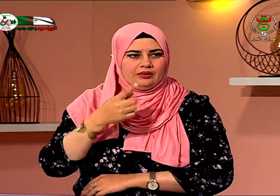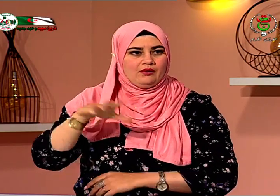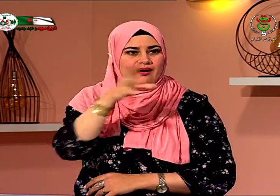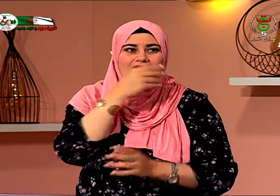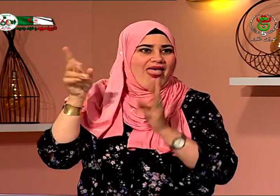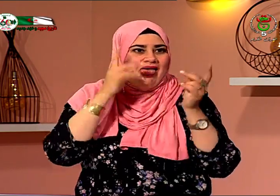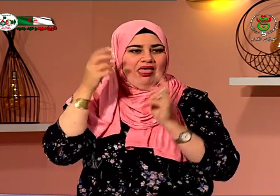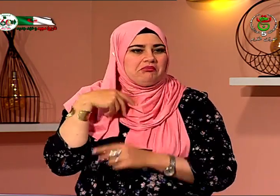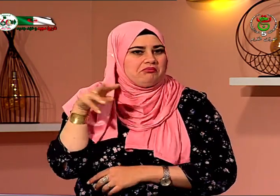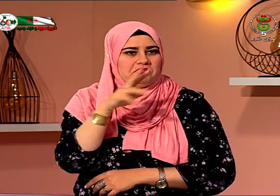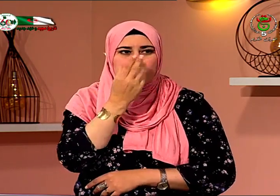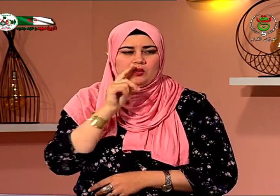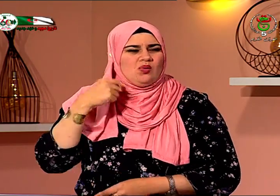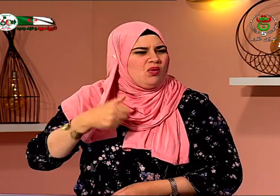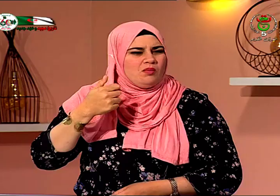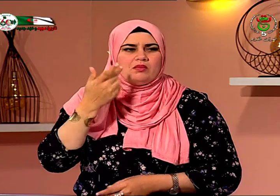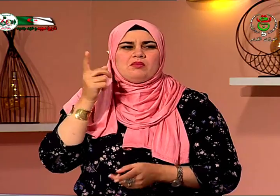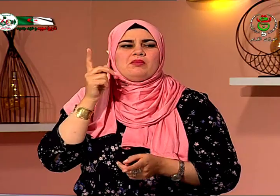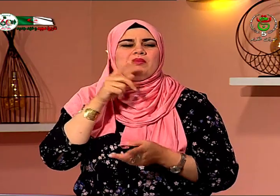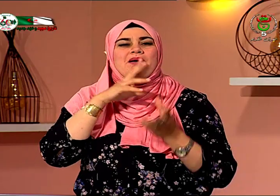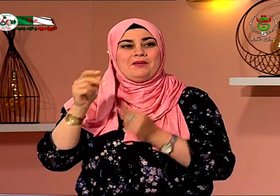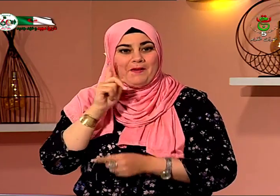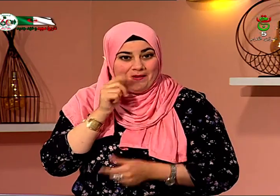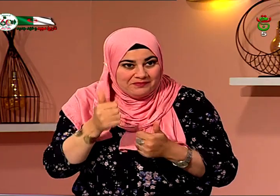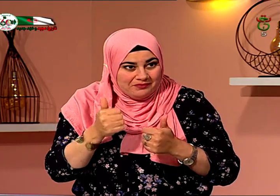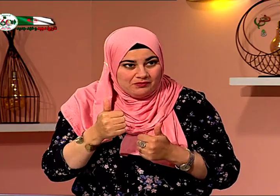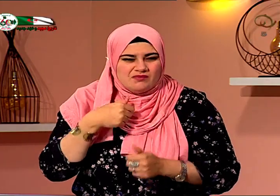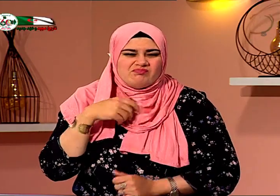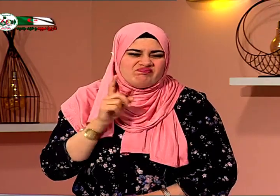بالتدريس يعني كلاميا وتكتب ولم أفهم شيئا كنت ألاحظ